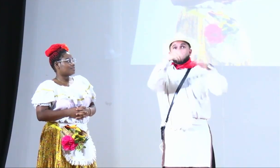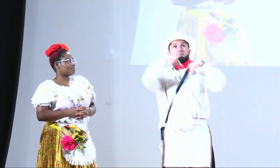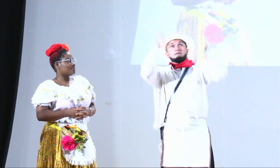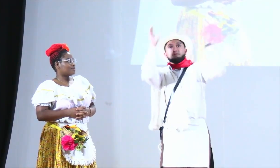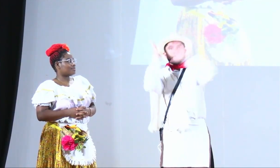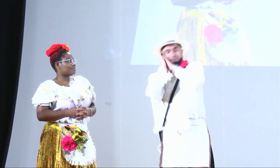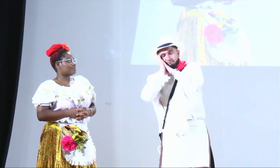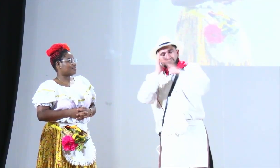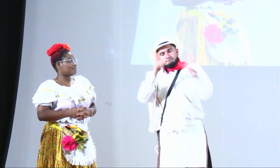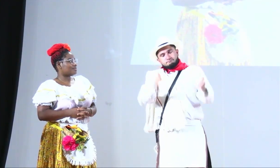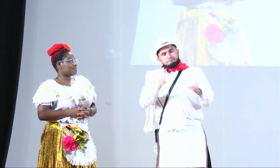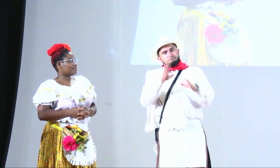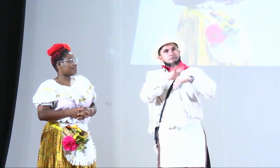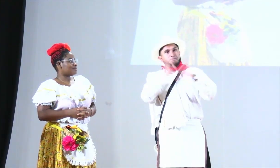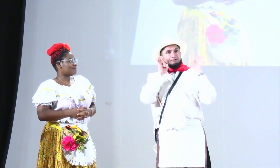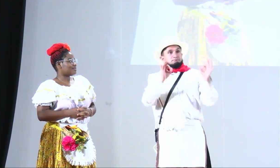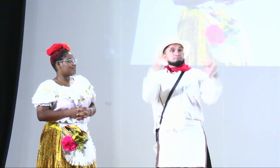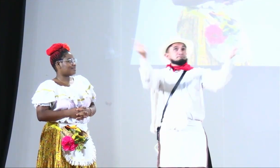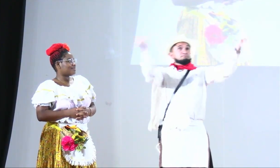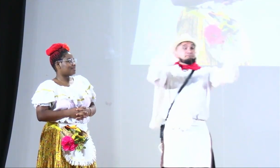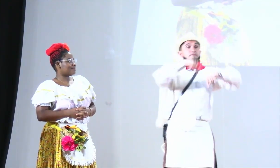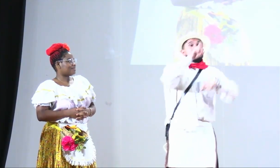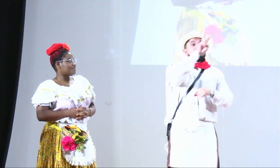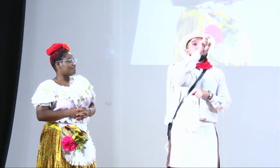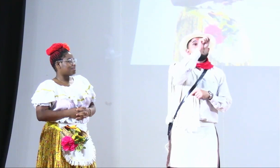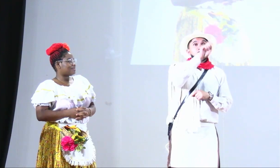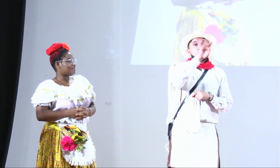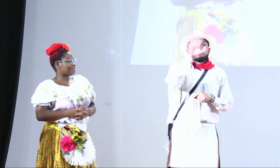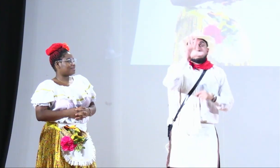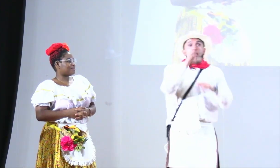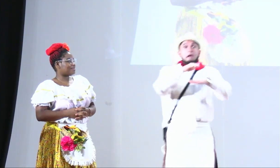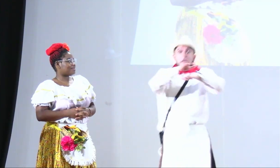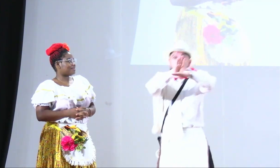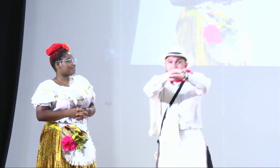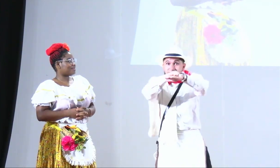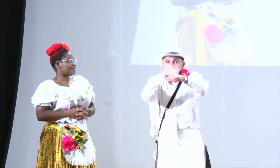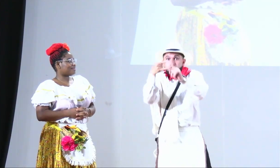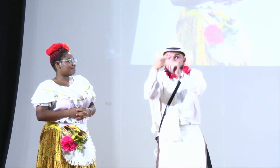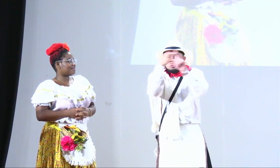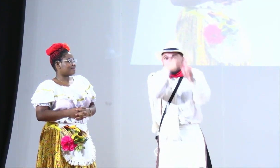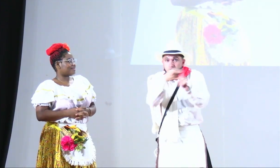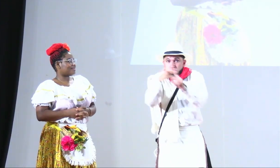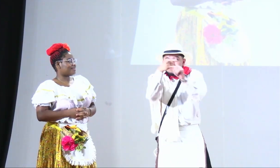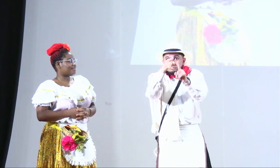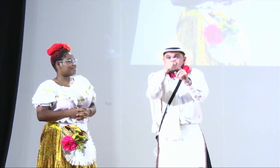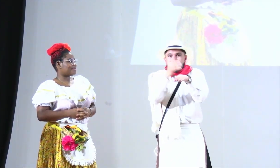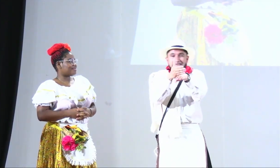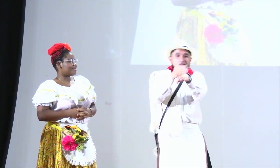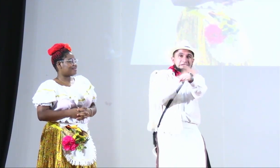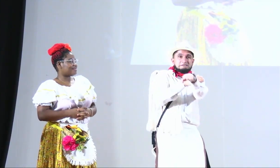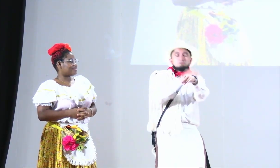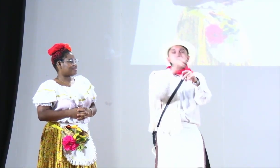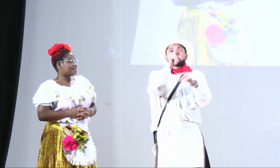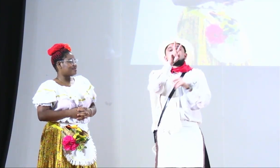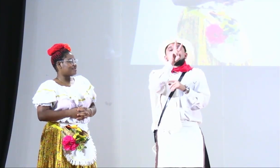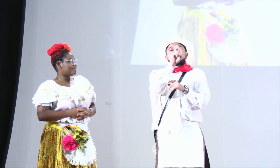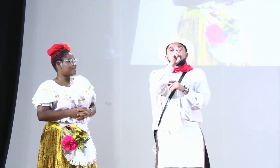comisión de mujeres comisión de la juventud y es para que por favor ustedes descansen bien duerman y estén